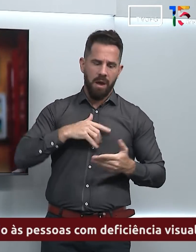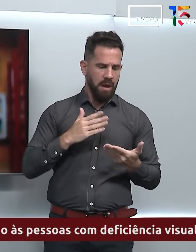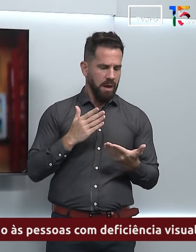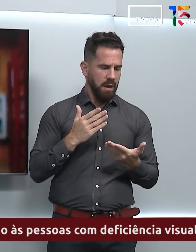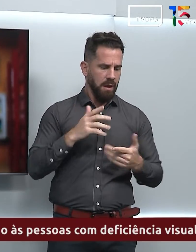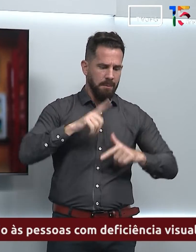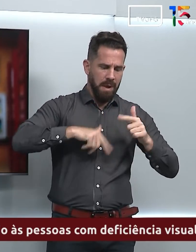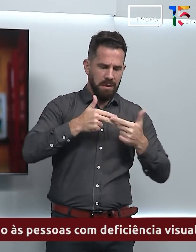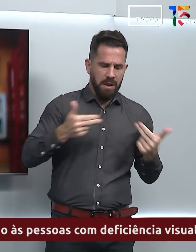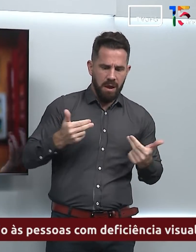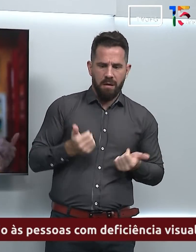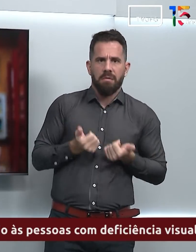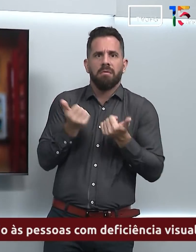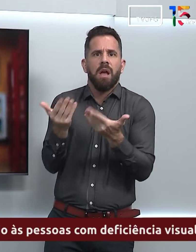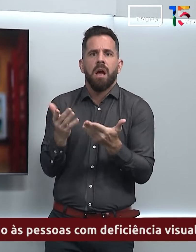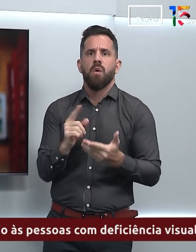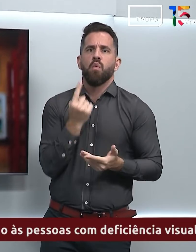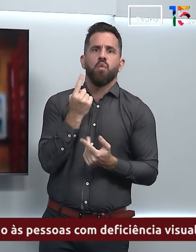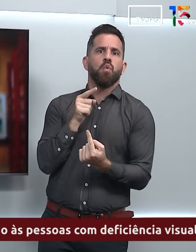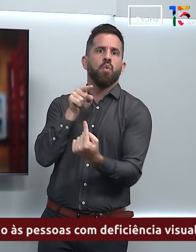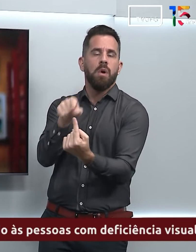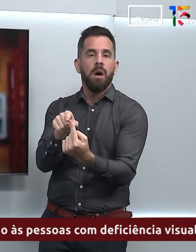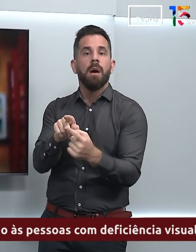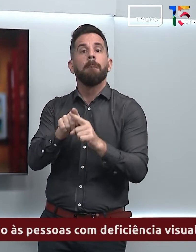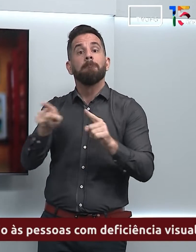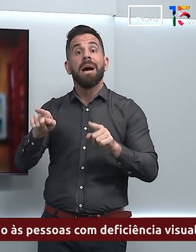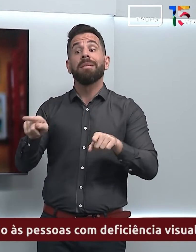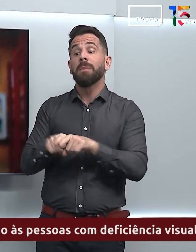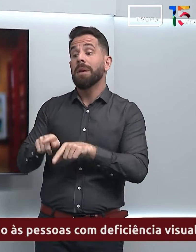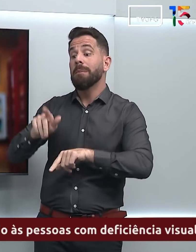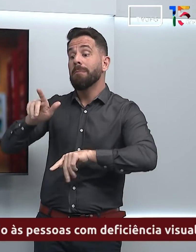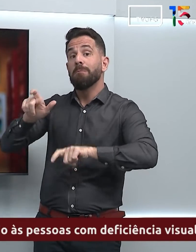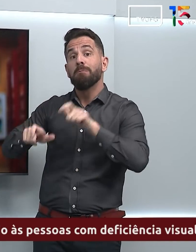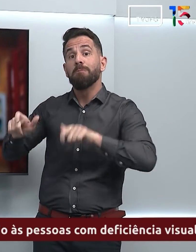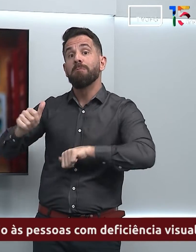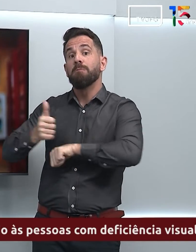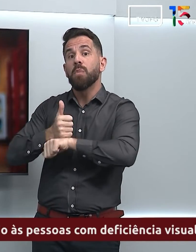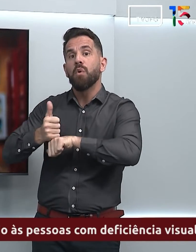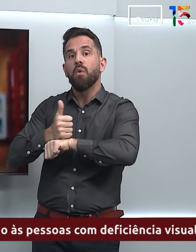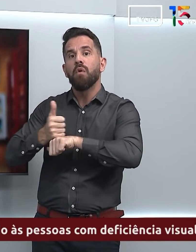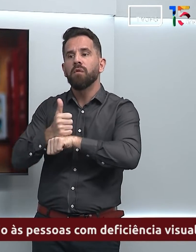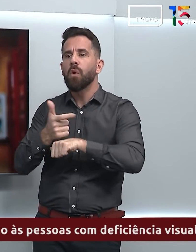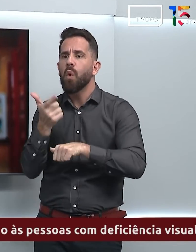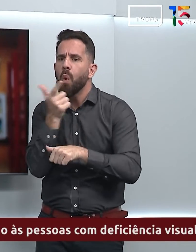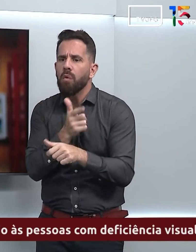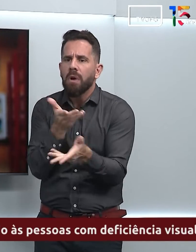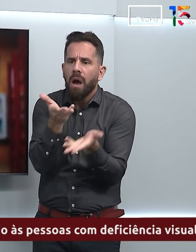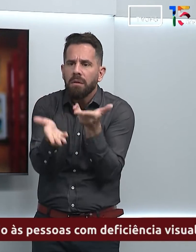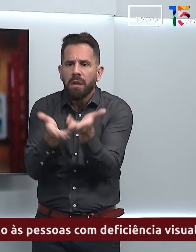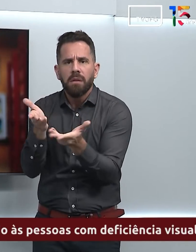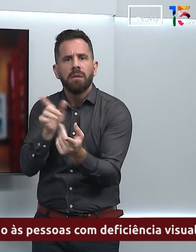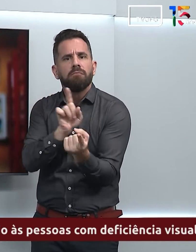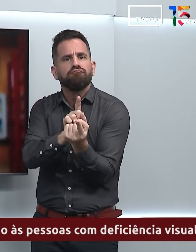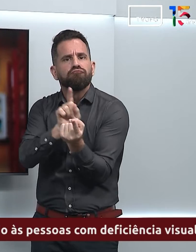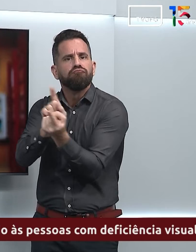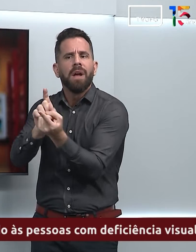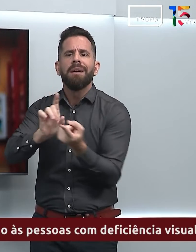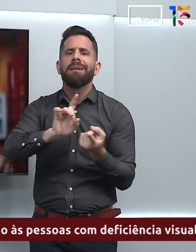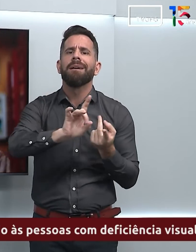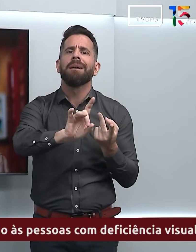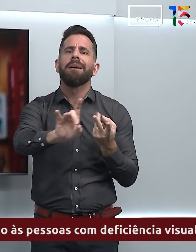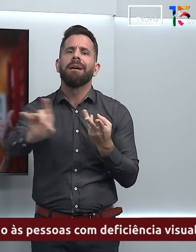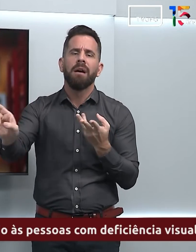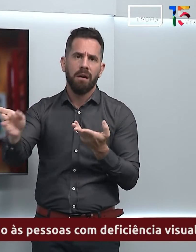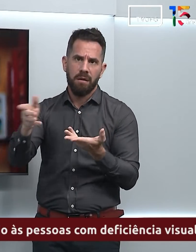serviços, mas que a gente tenha um pessoal qualificado para atender a diversidade do público que